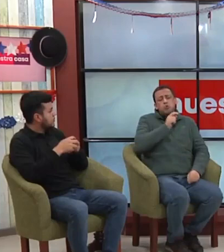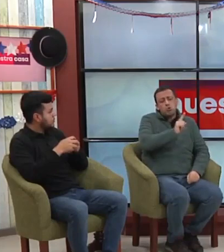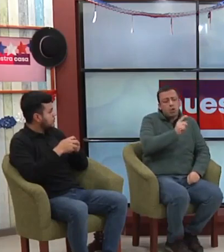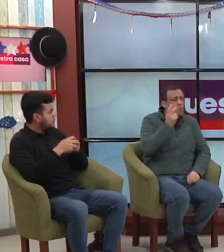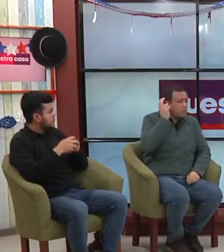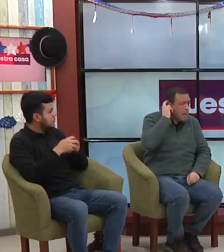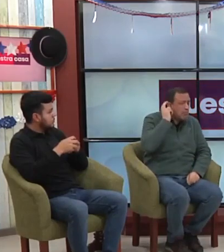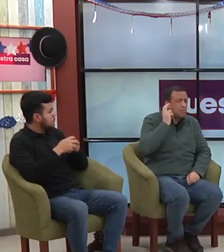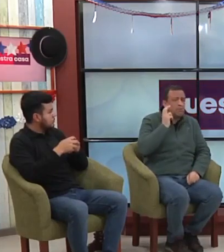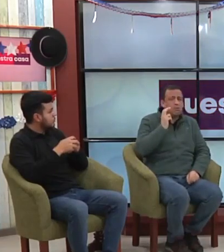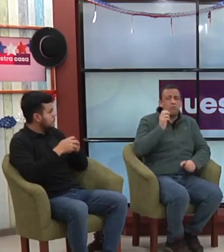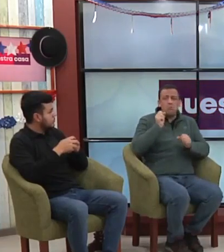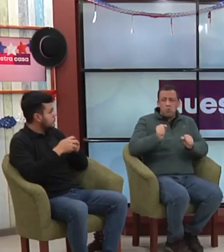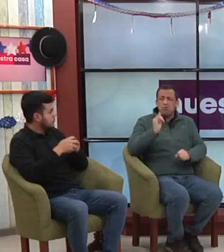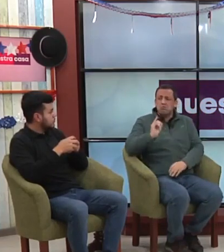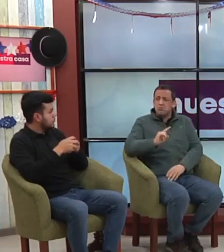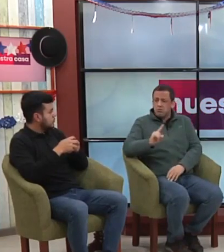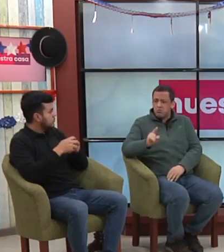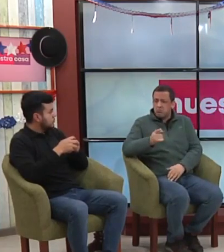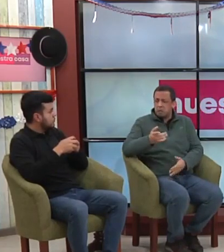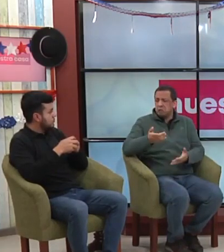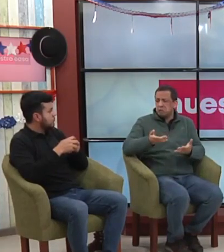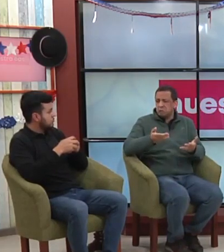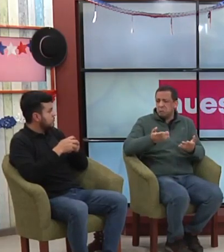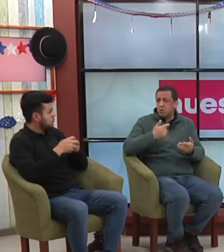usarlo. Me imagino que eso también pasa por cada persona, ¿no?